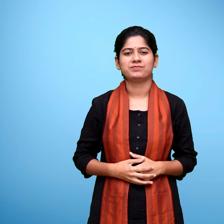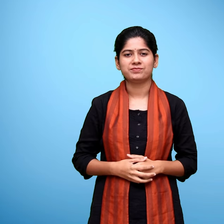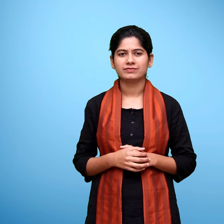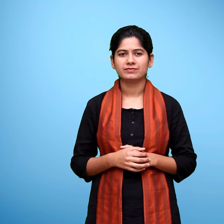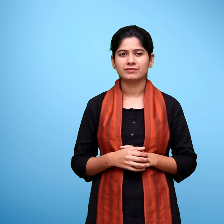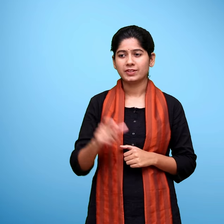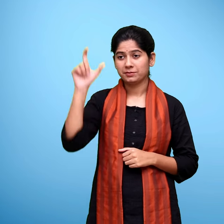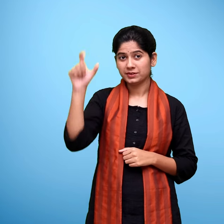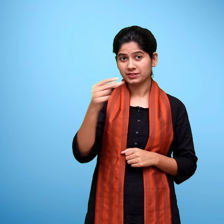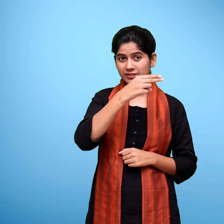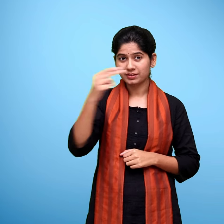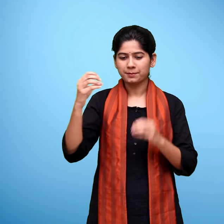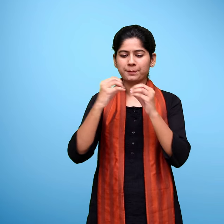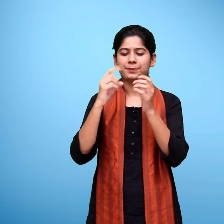बिने पतनायक